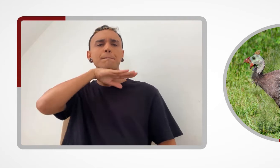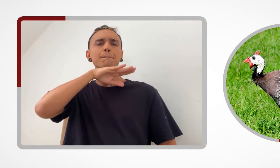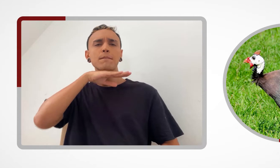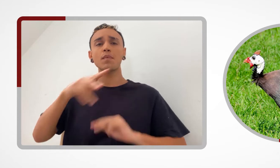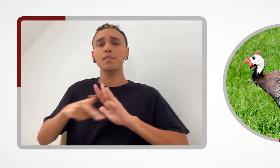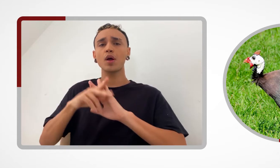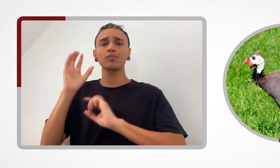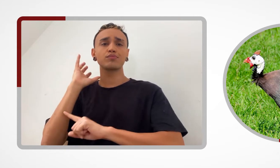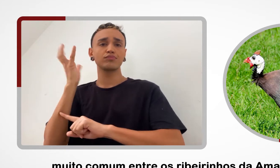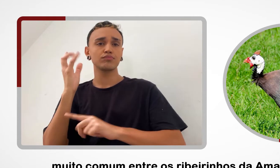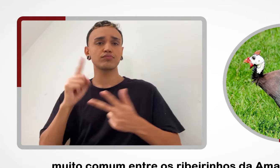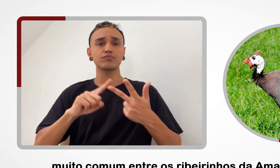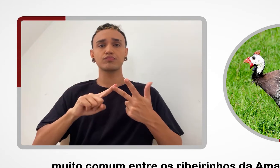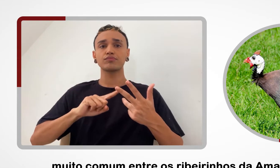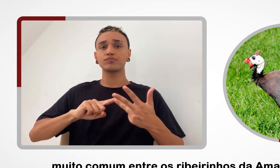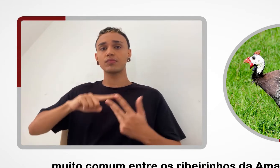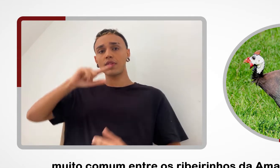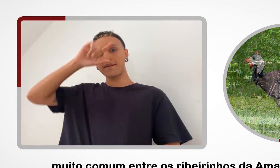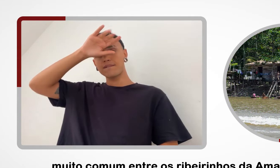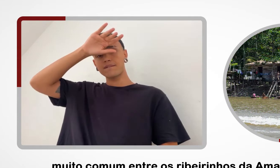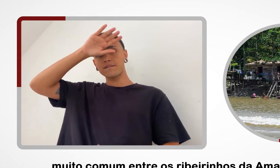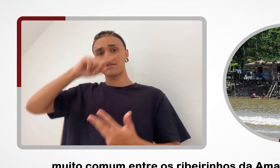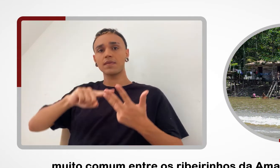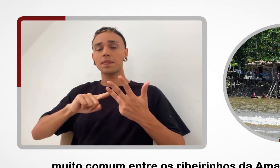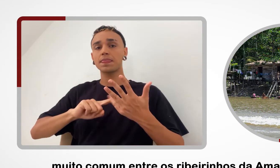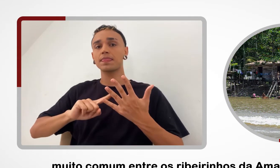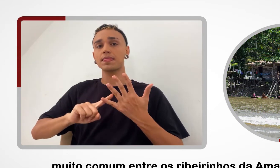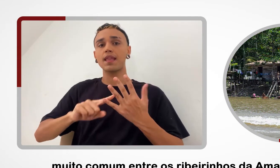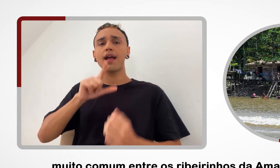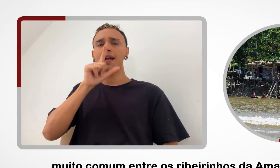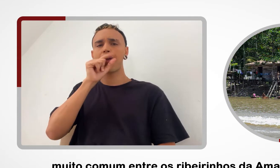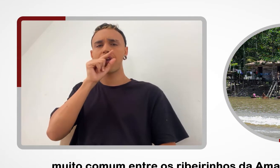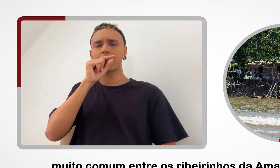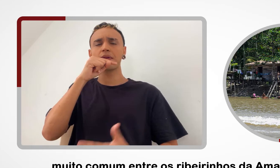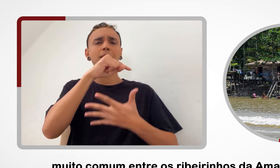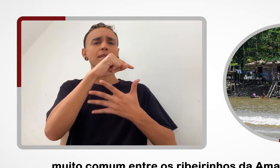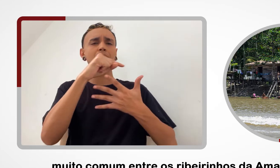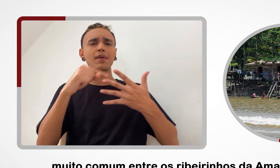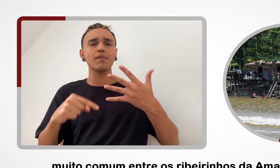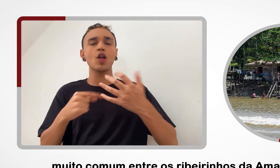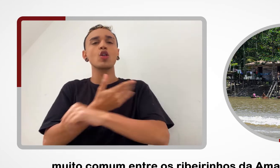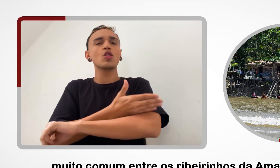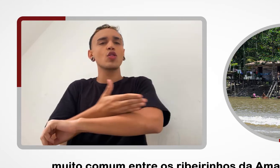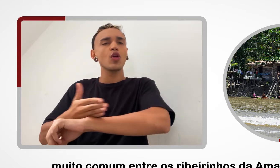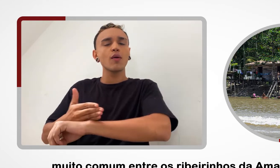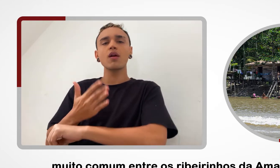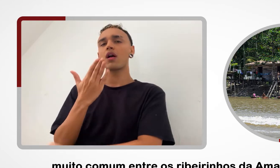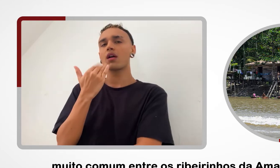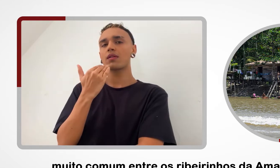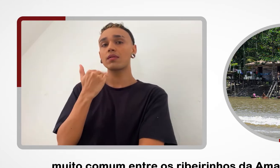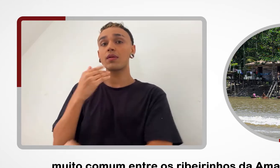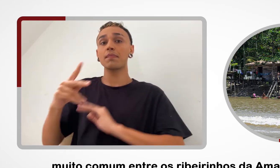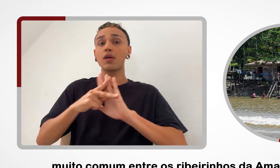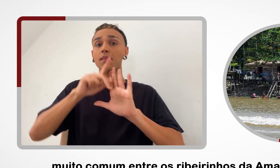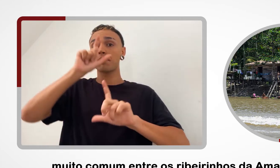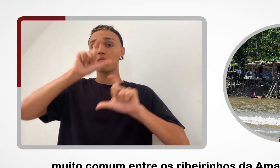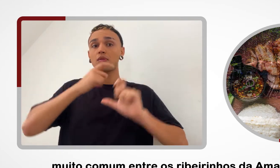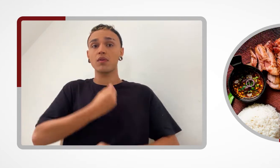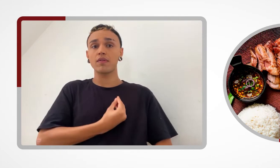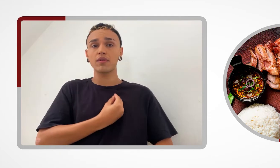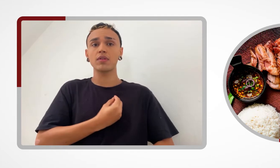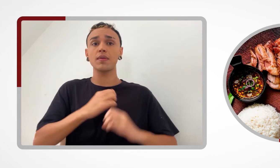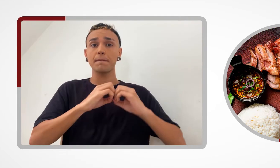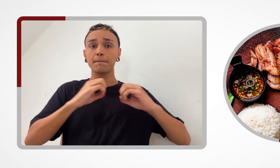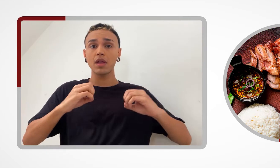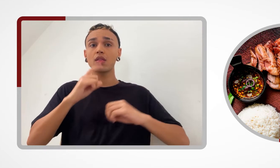veados e aves, muito comum entre os ribeirinhos da Amazônia, pode reduzir as taxas de anemia infantil